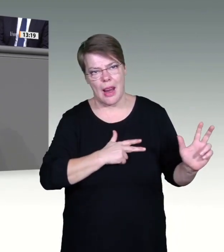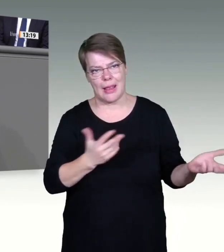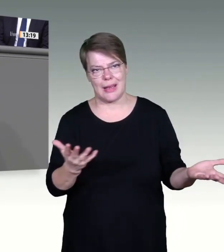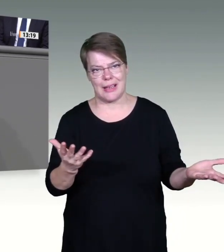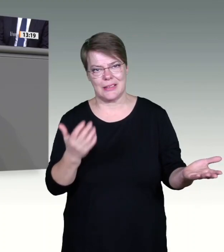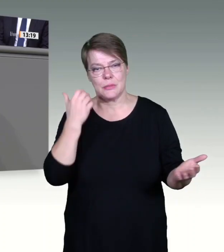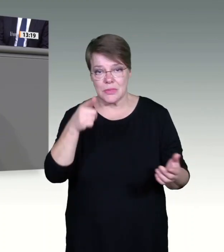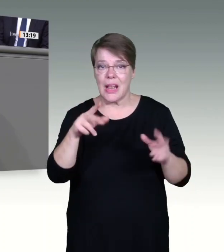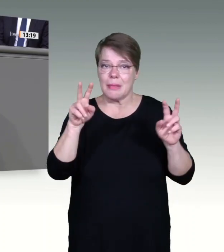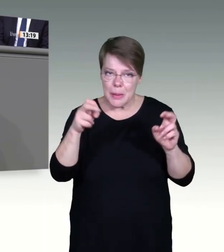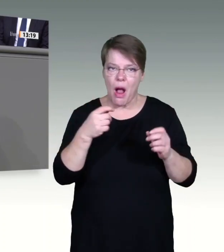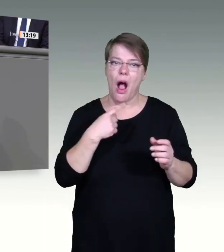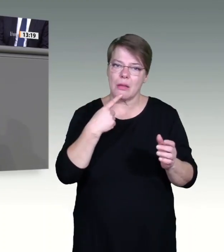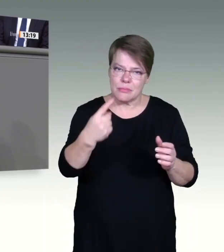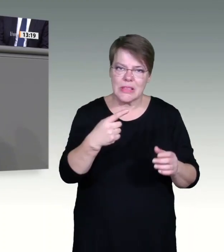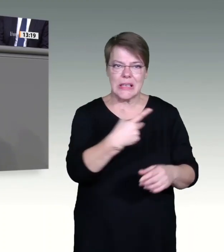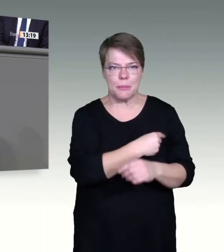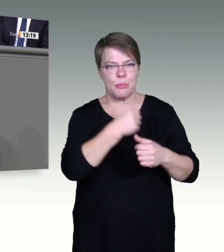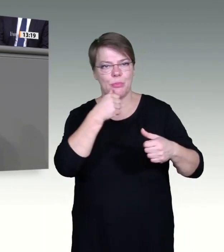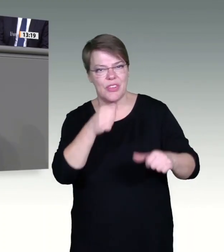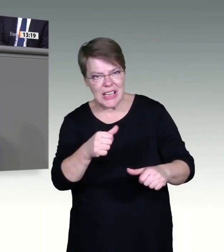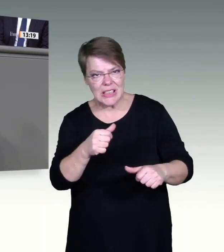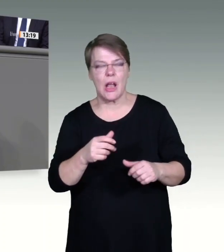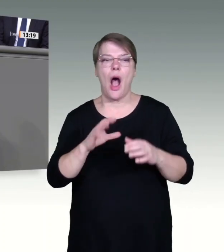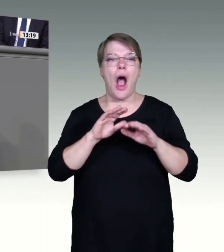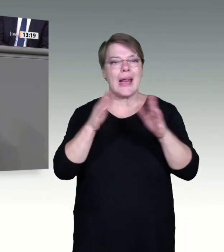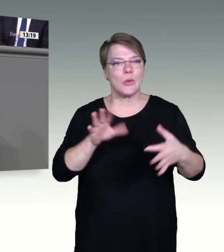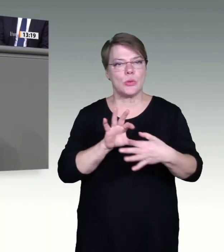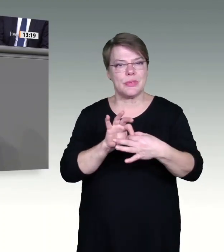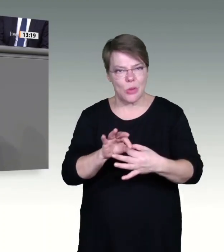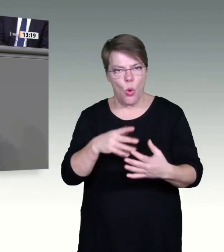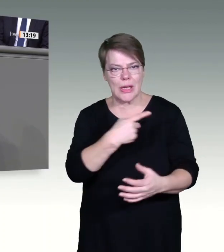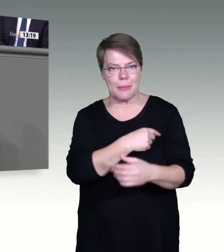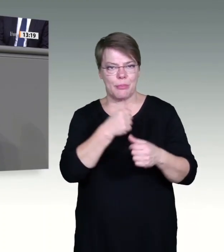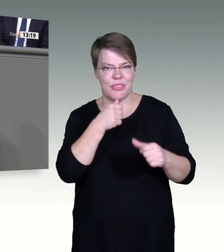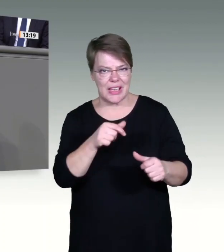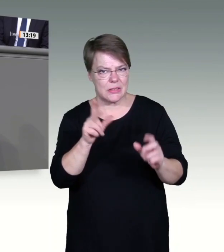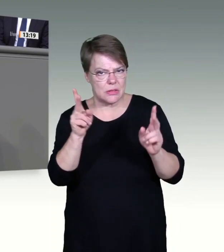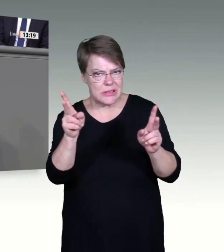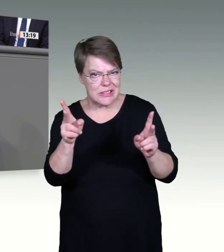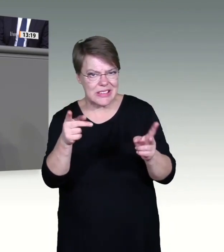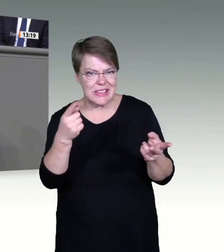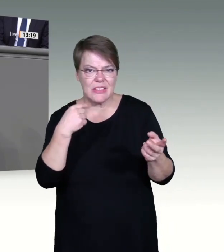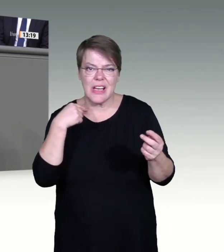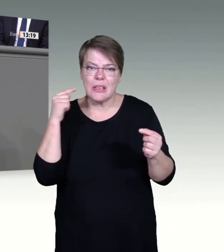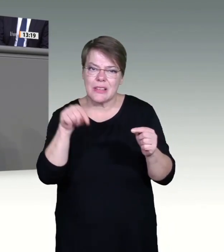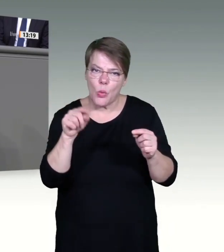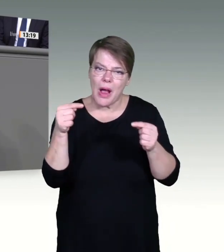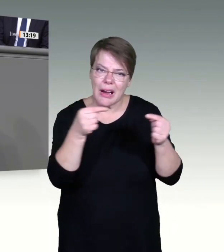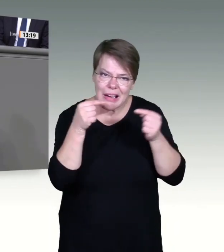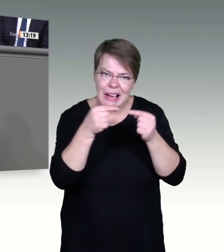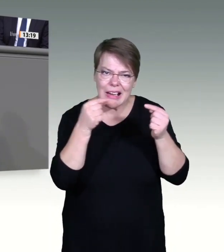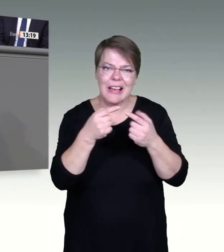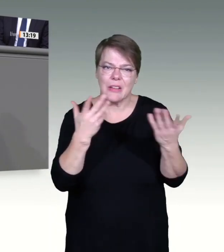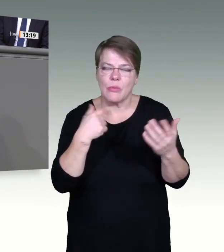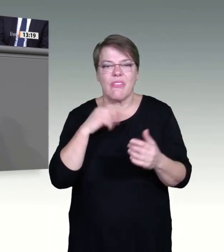liebe Kolleginnen und Kollegen, den wir Ihnen auch nicht durchgehen lassen werden, ist das Thema Impfpflicht. Wir werden in den nächsten Wochen, Monaten